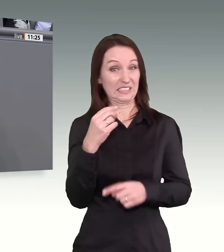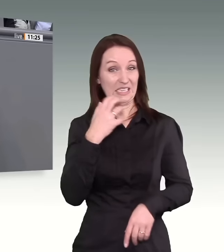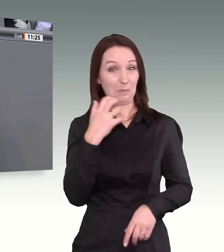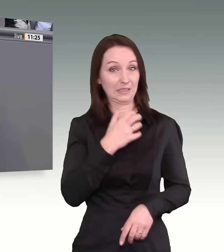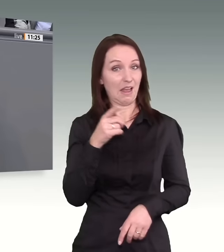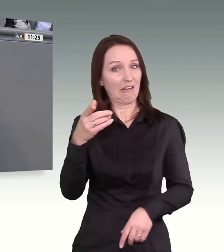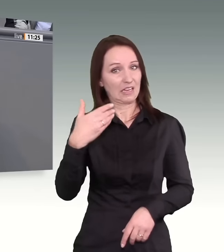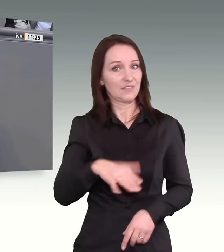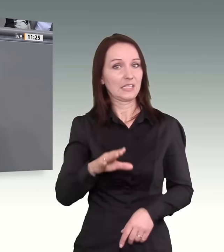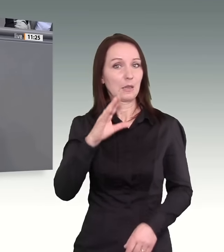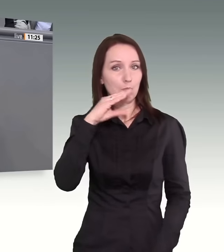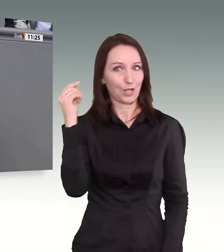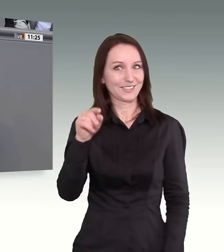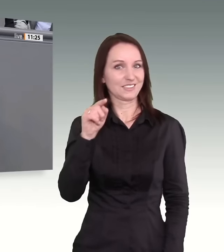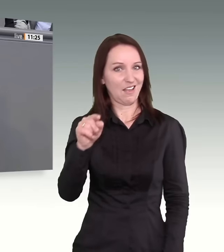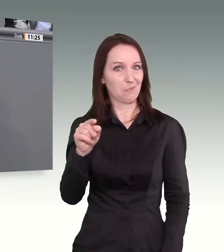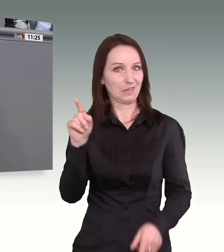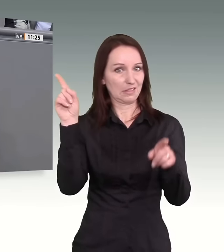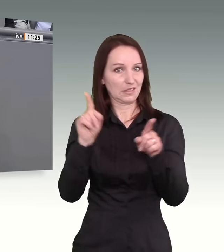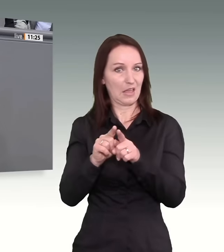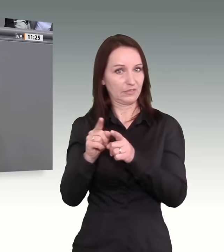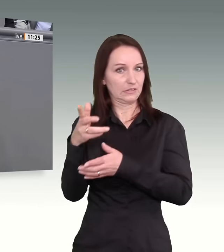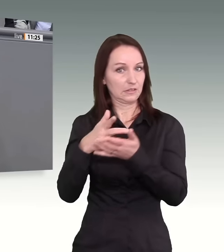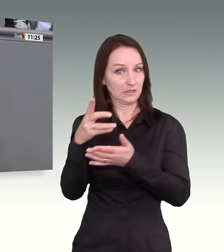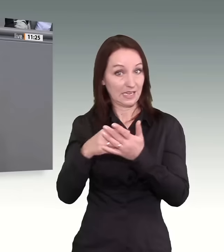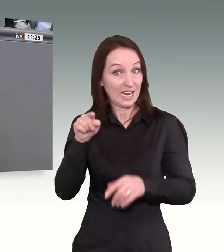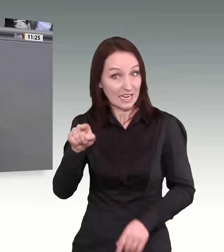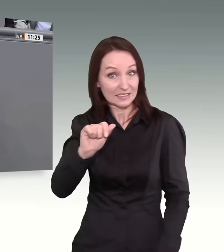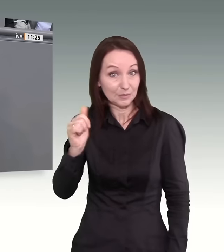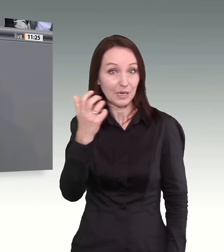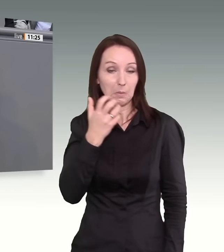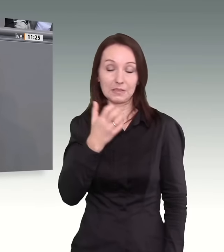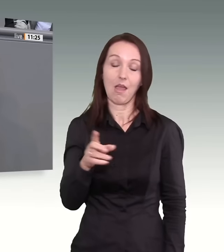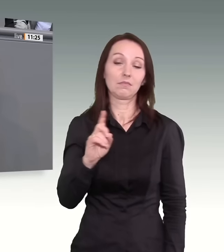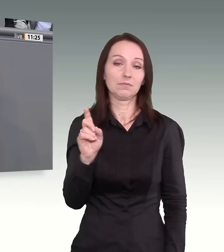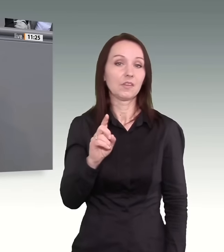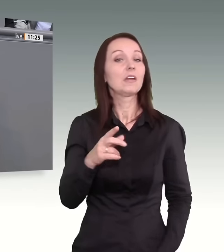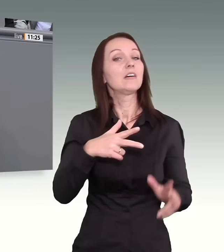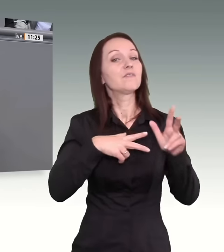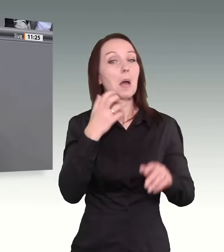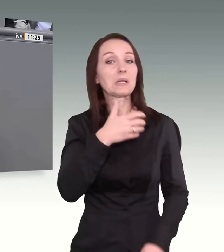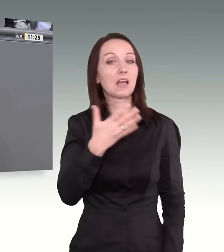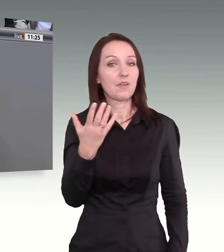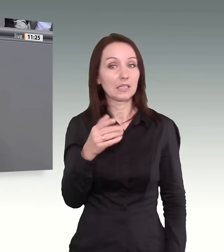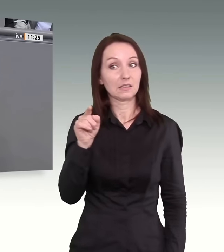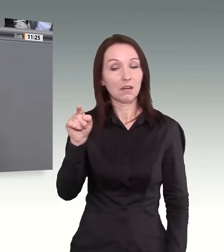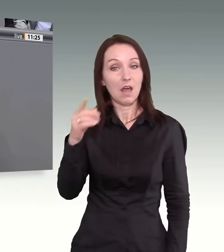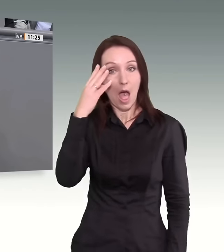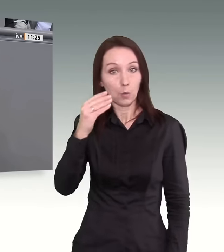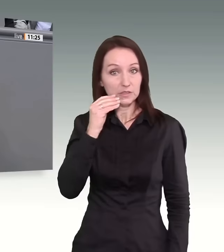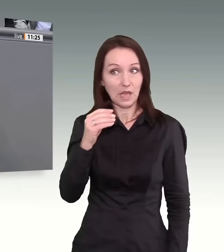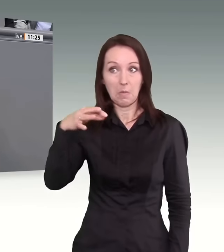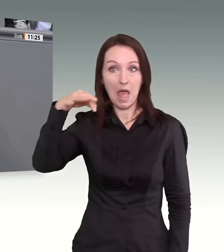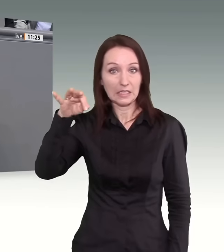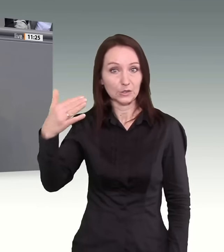Potsdam gab. Die eigentliche bittere Pointe ist ja, und das Erwachen, dass das ja kein Ausnahmefall war, sondern dass der